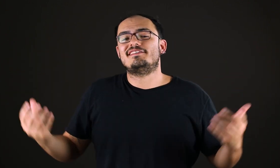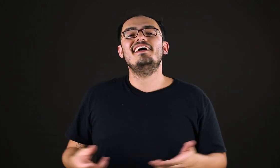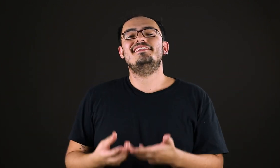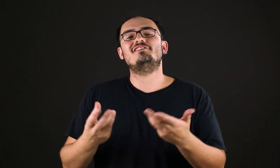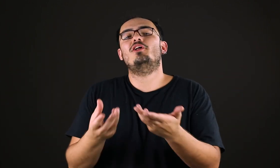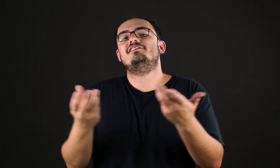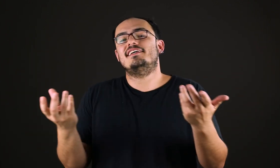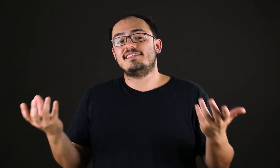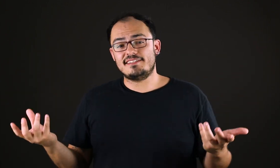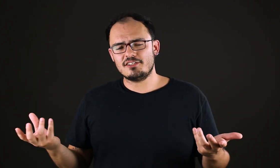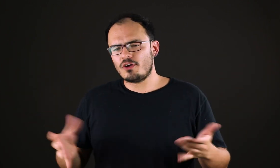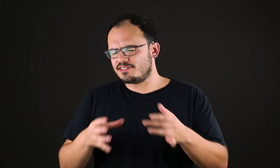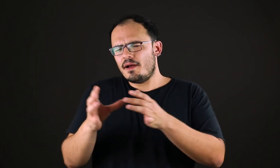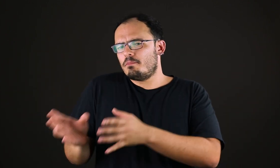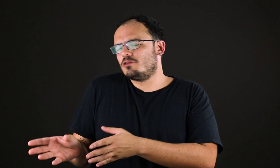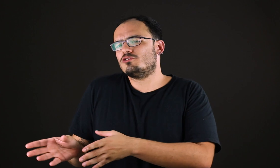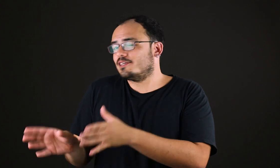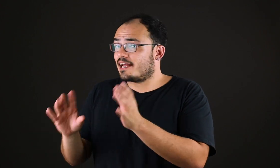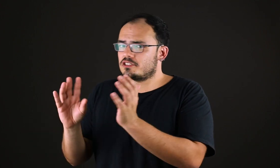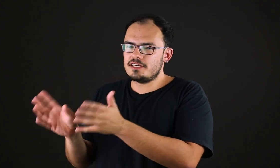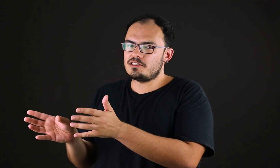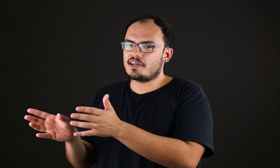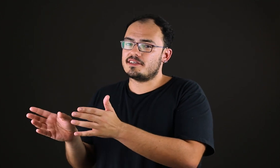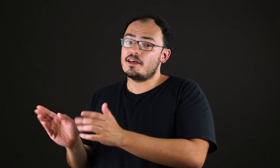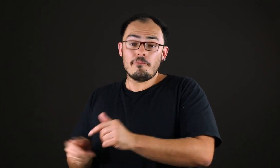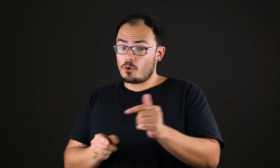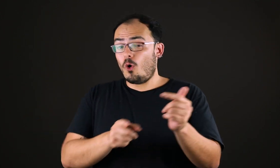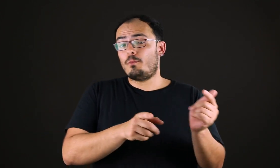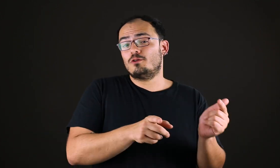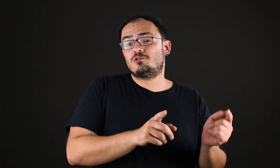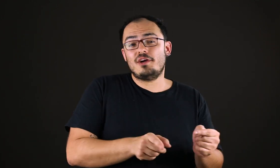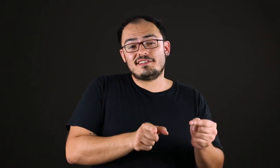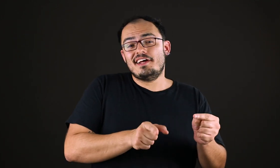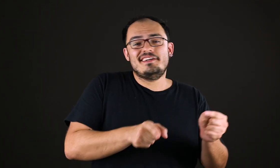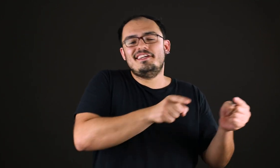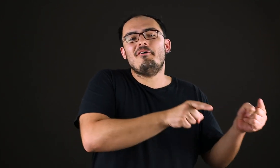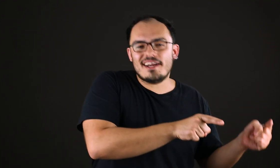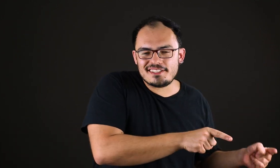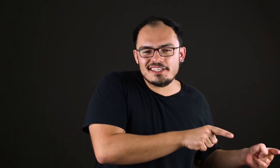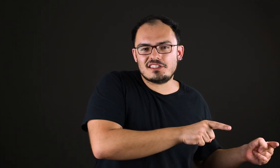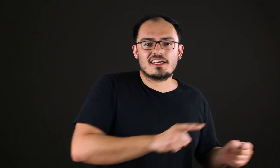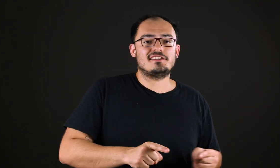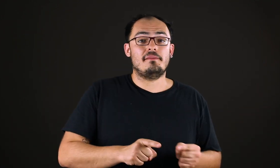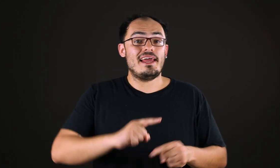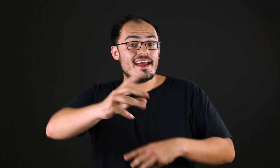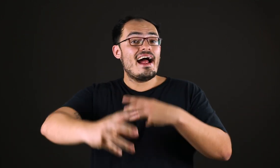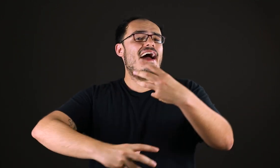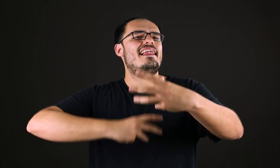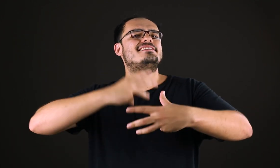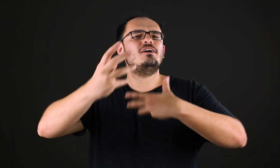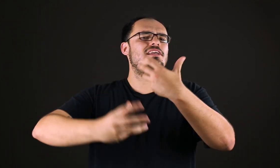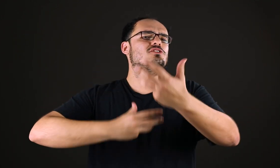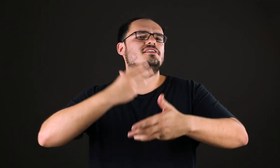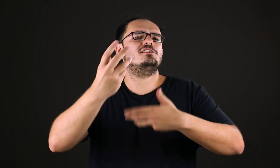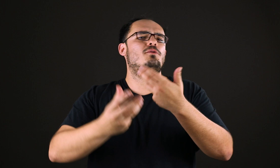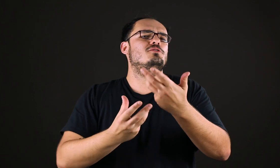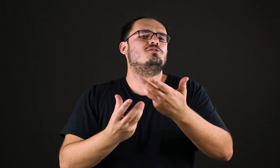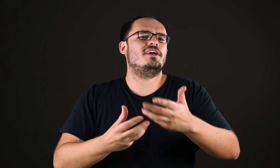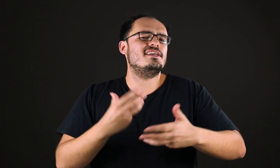das nossas sensações, produções artísticas ou produções não artísticas também, a relação das nossas produções